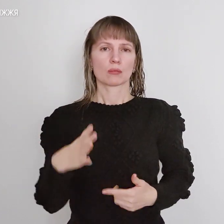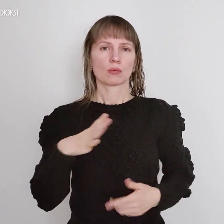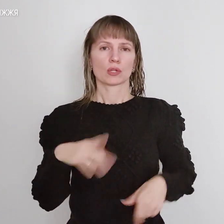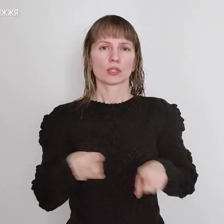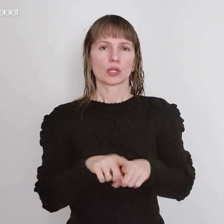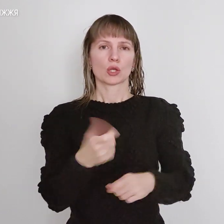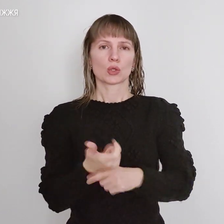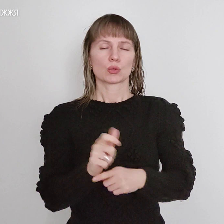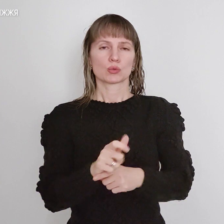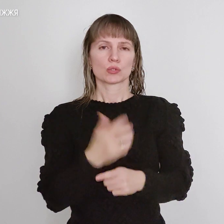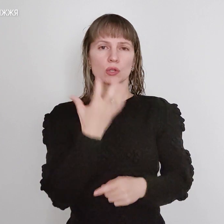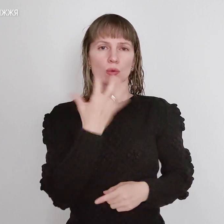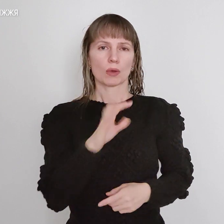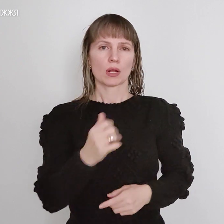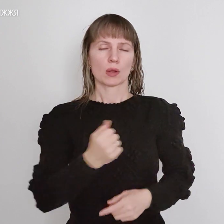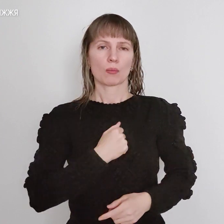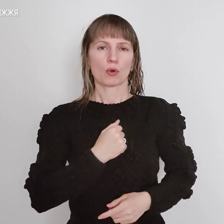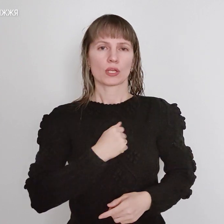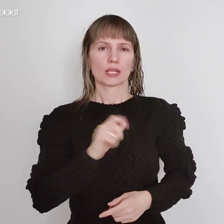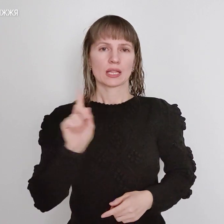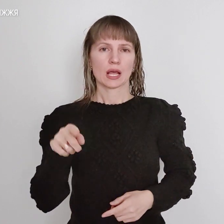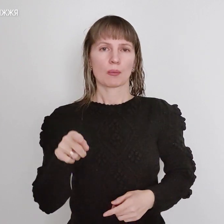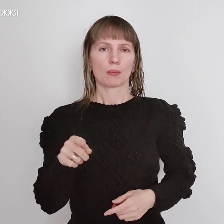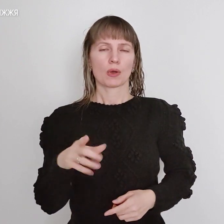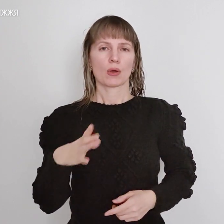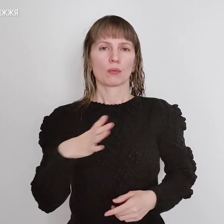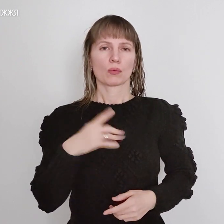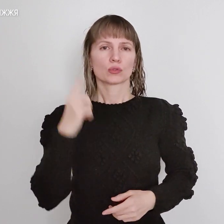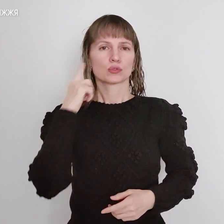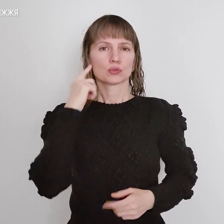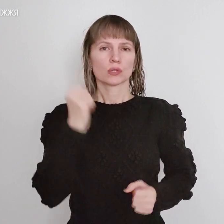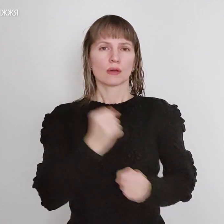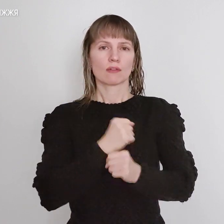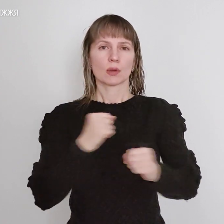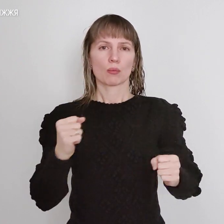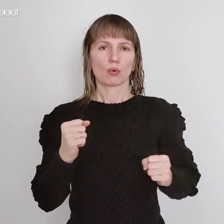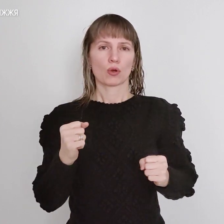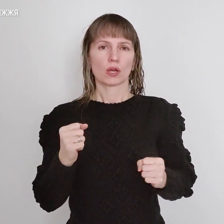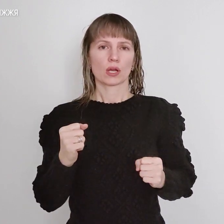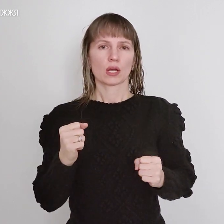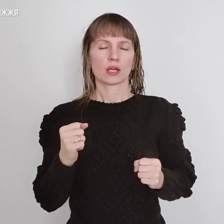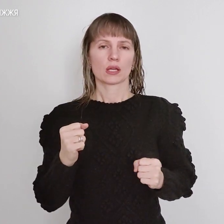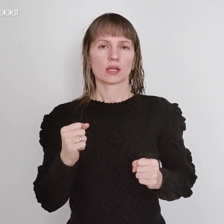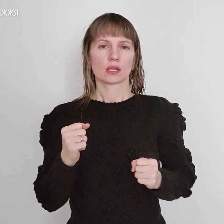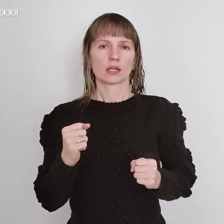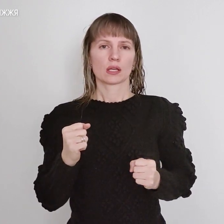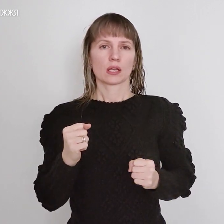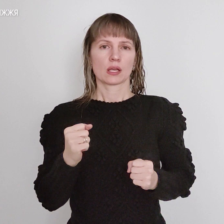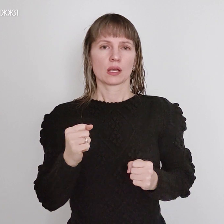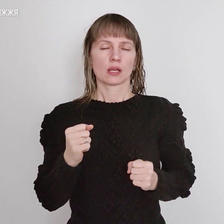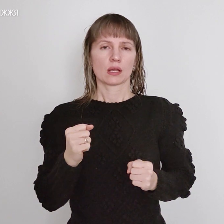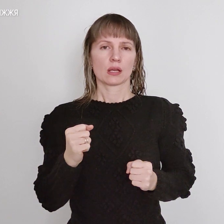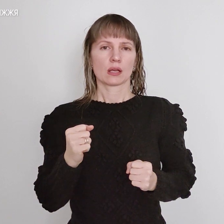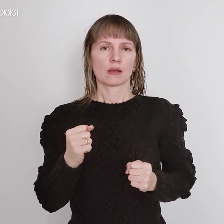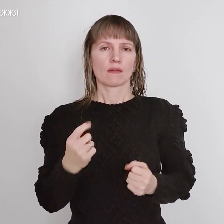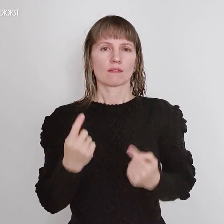дуже затакли бої. Там, ну, було чудно вибухи. Ділка дня. Ділка каліберна